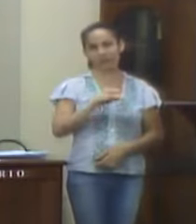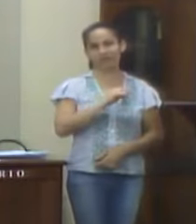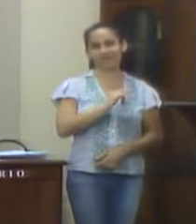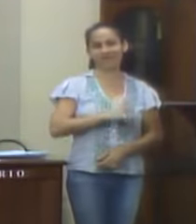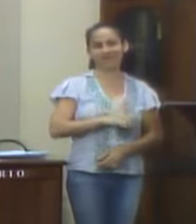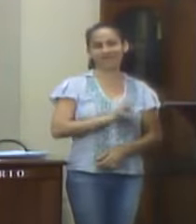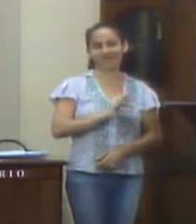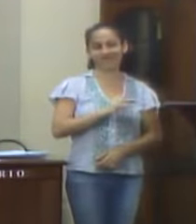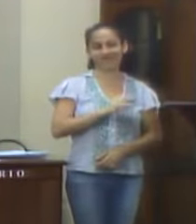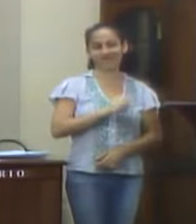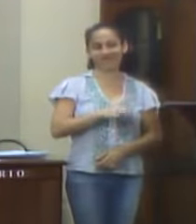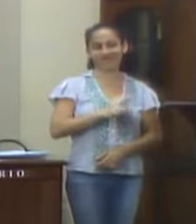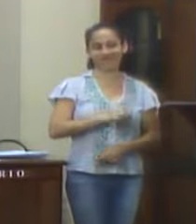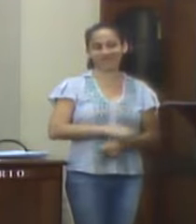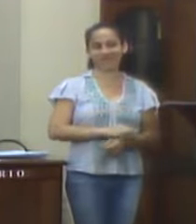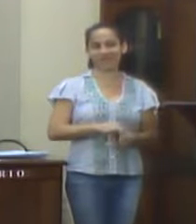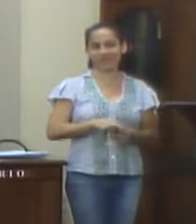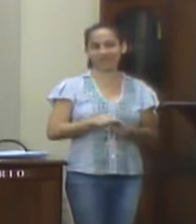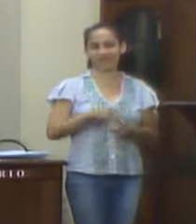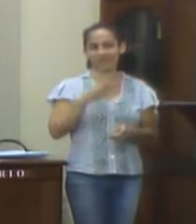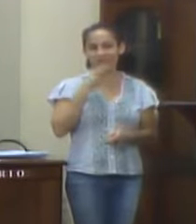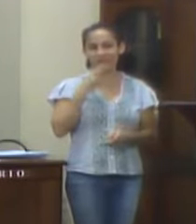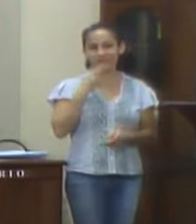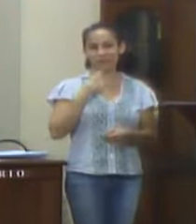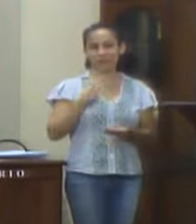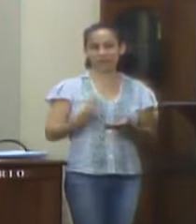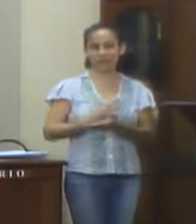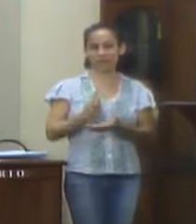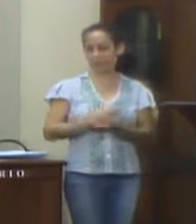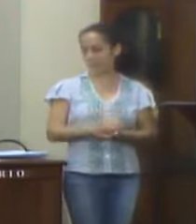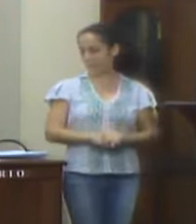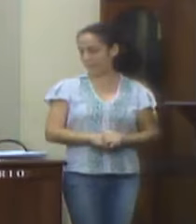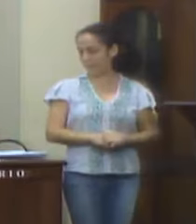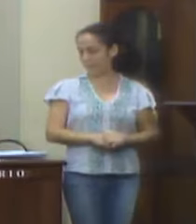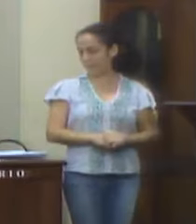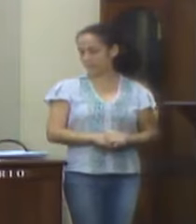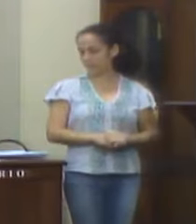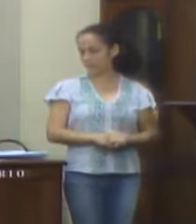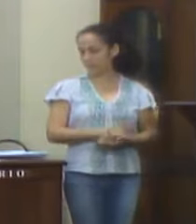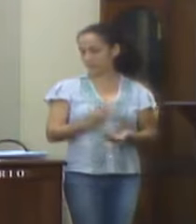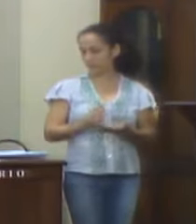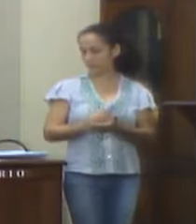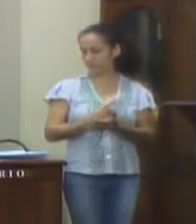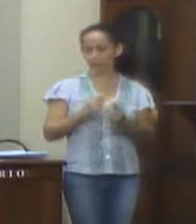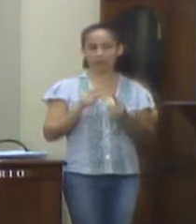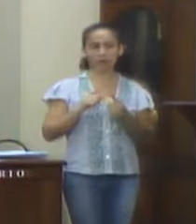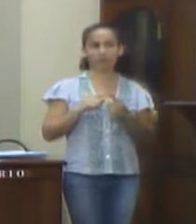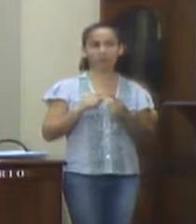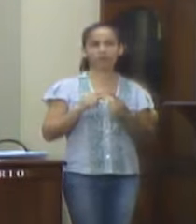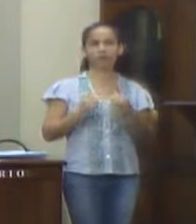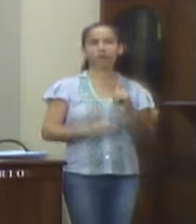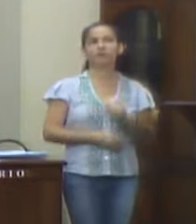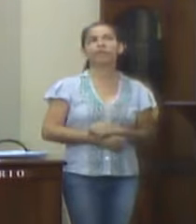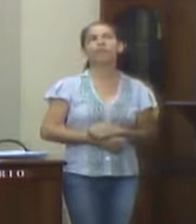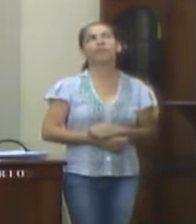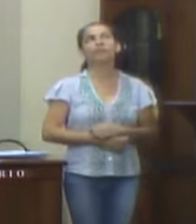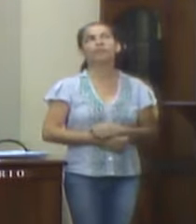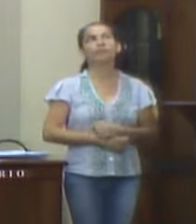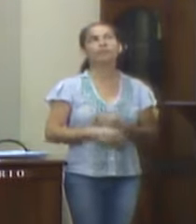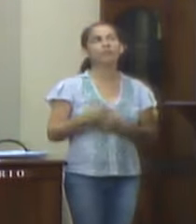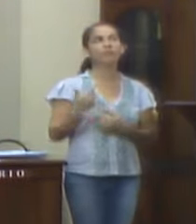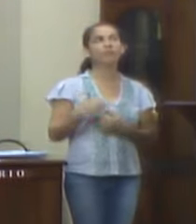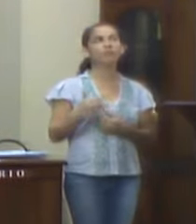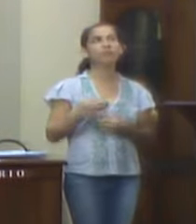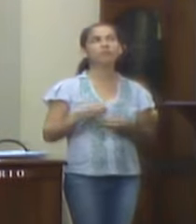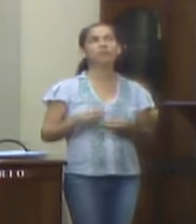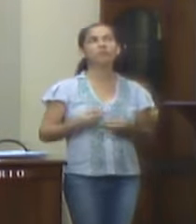da Graça, em face das seguintes irregularidades. Irregularidade nº 1. Não houve